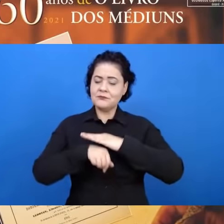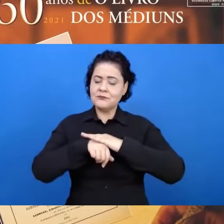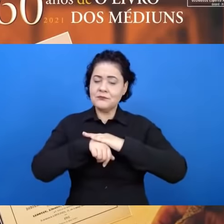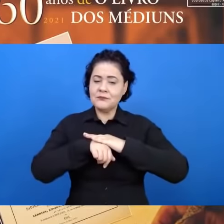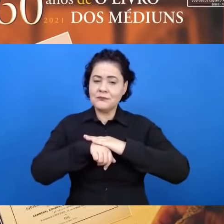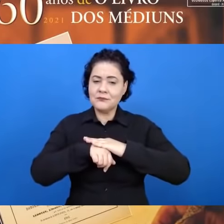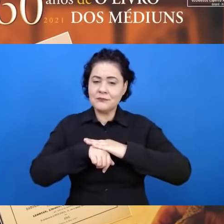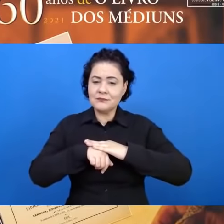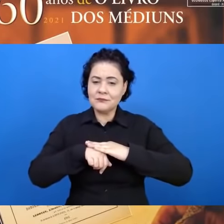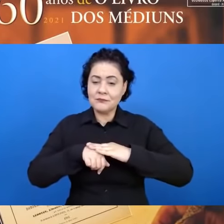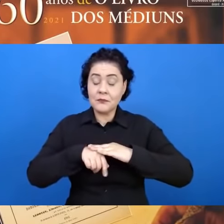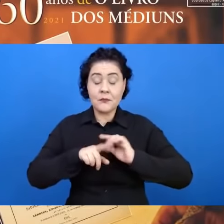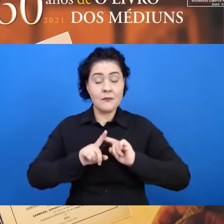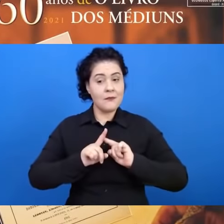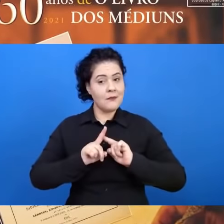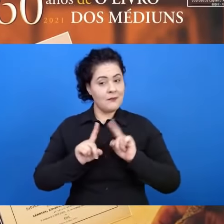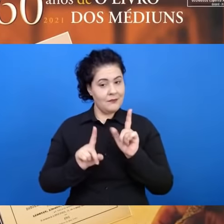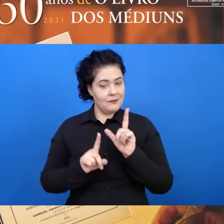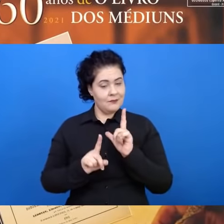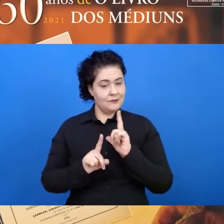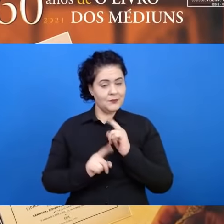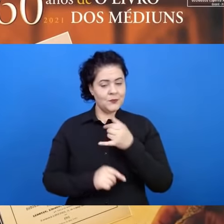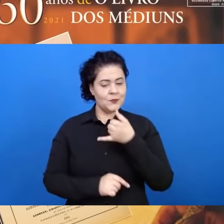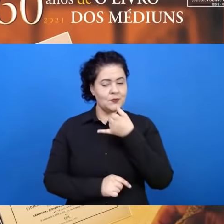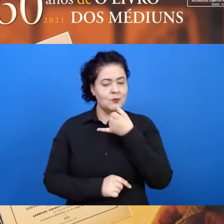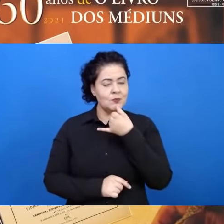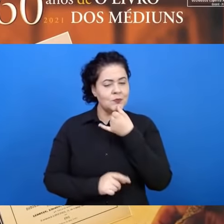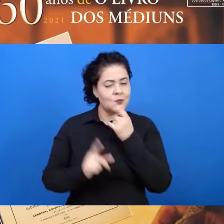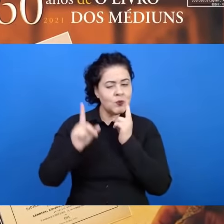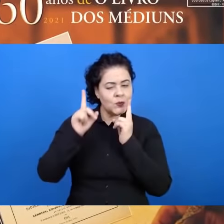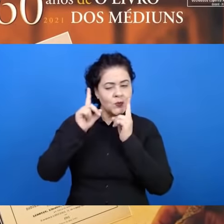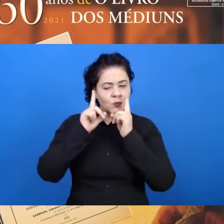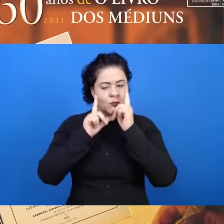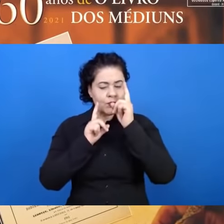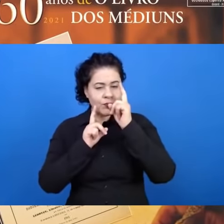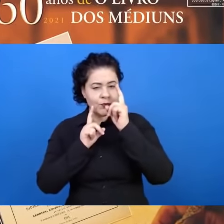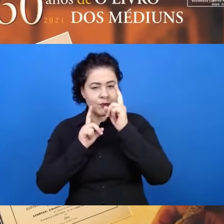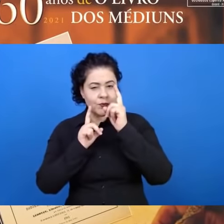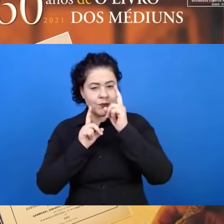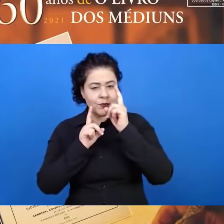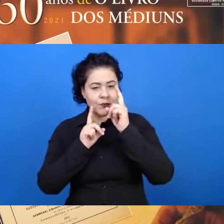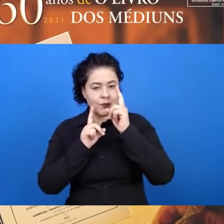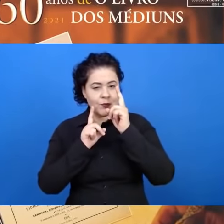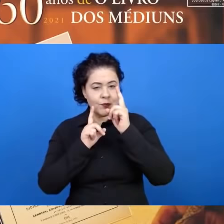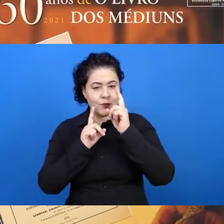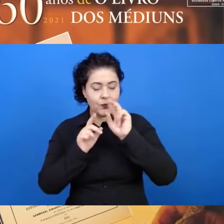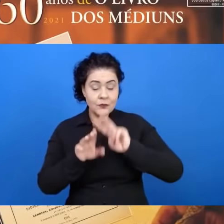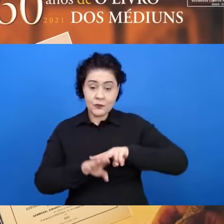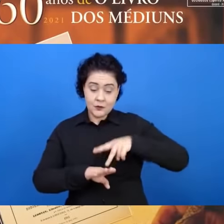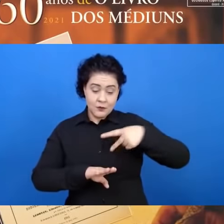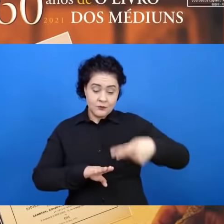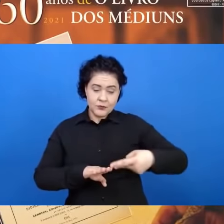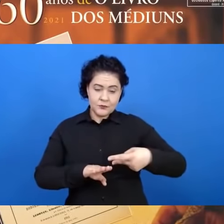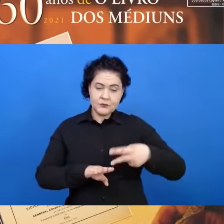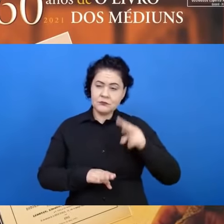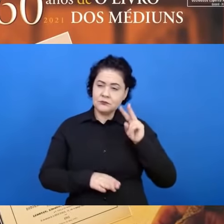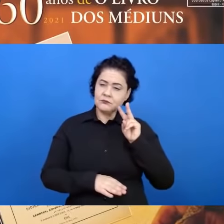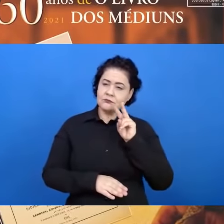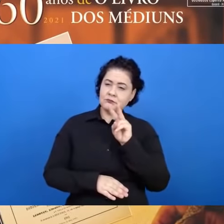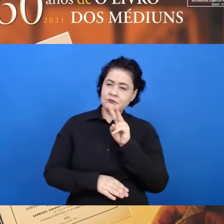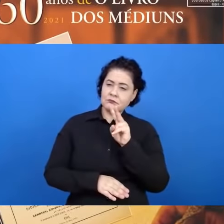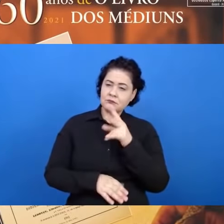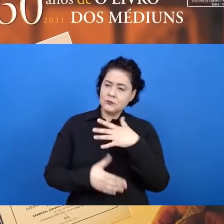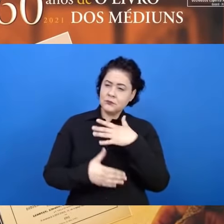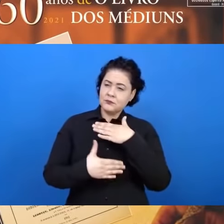tristeza. O doutor de Tarso contemplava-o com espanto profundo